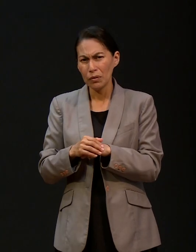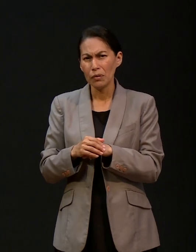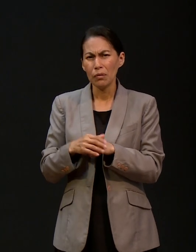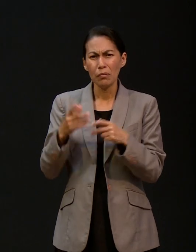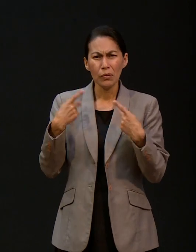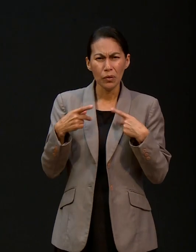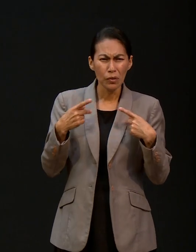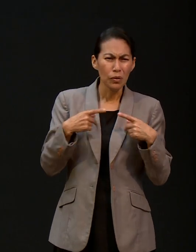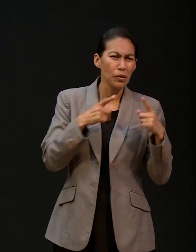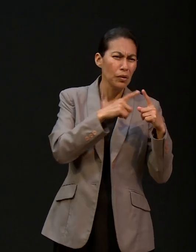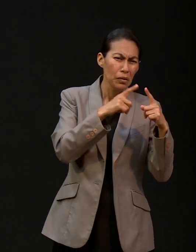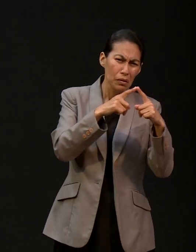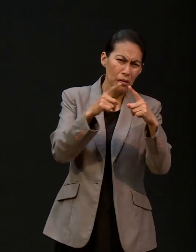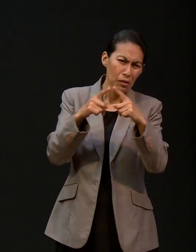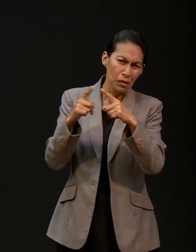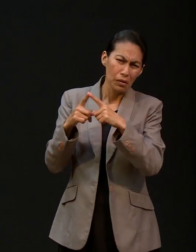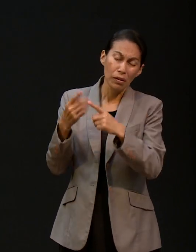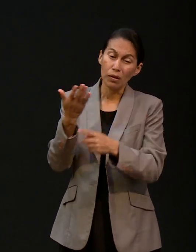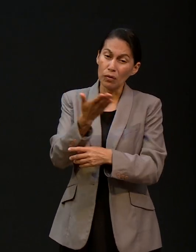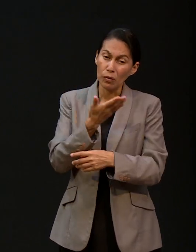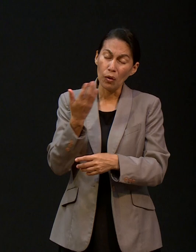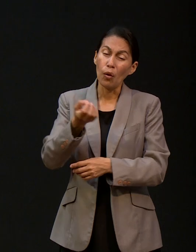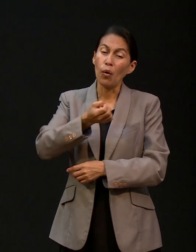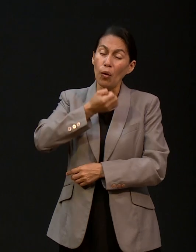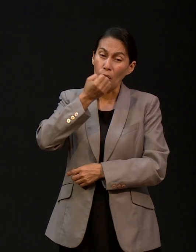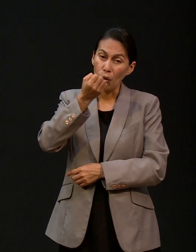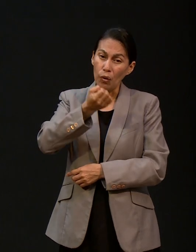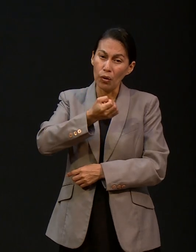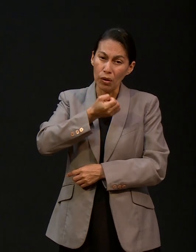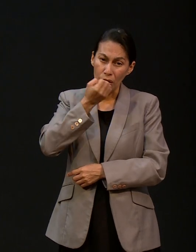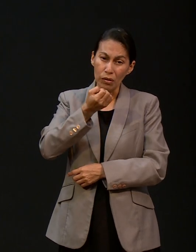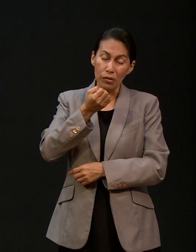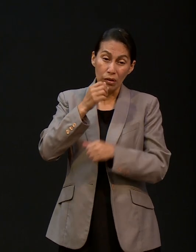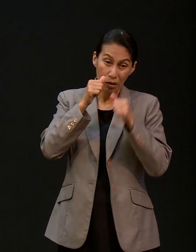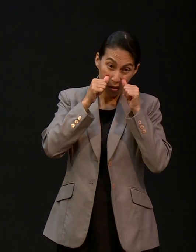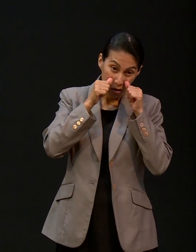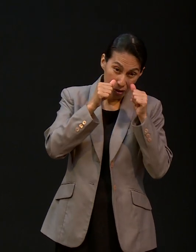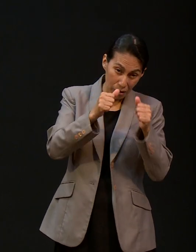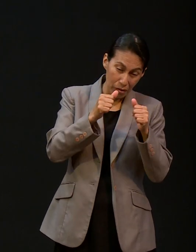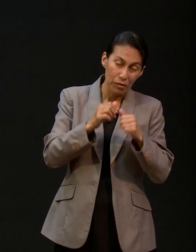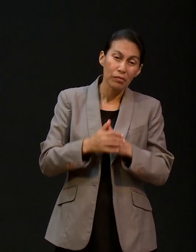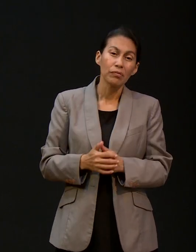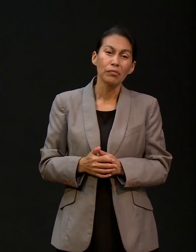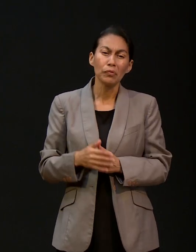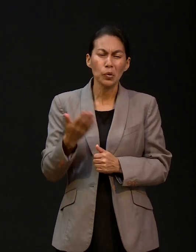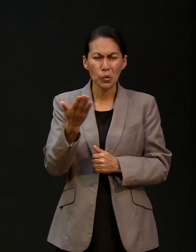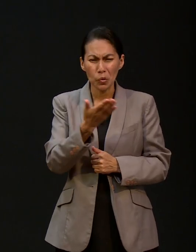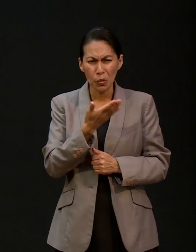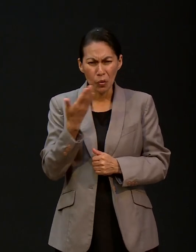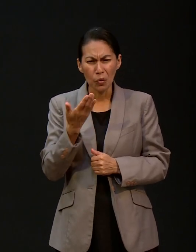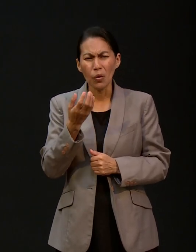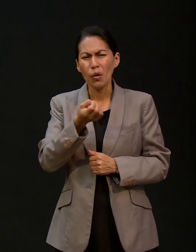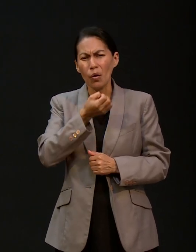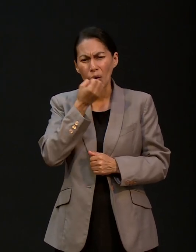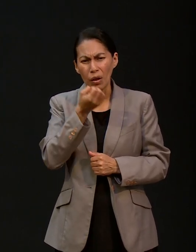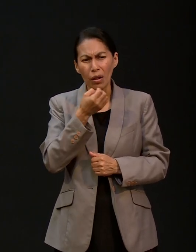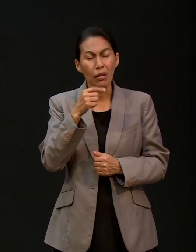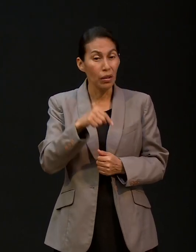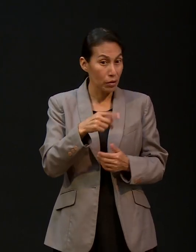a toda la iglesia que estuvo orando por nosotros estuvo muy al pendiente toda la comunidad aquí de